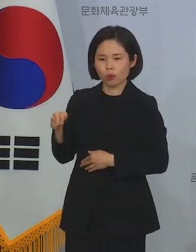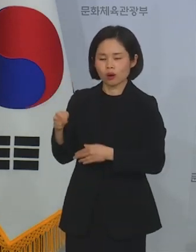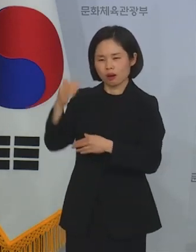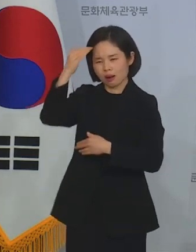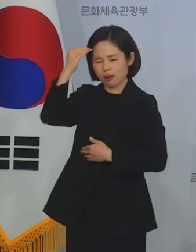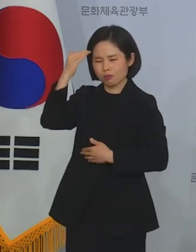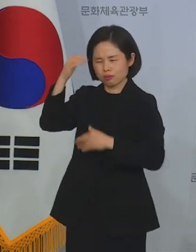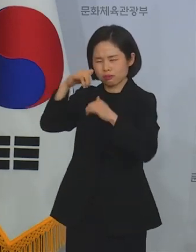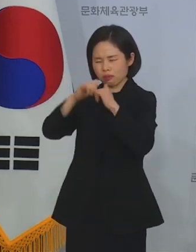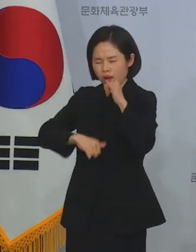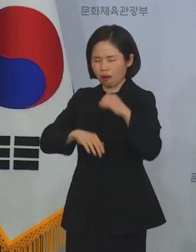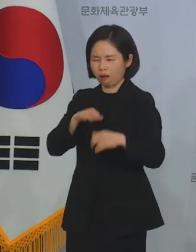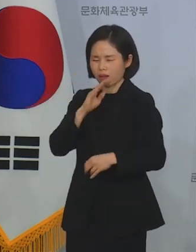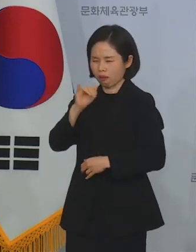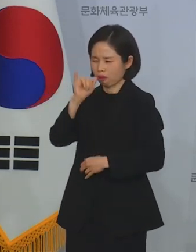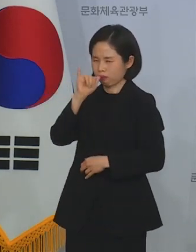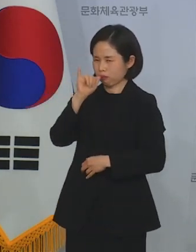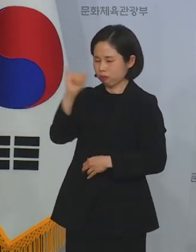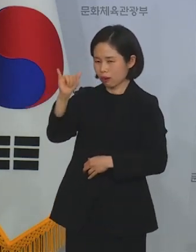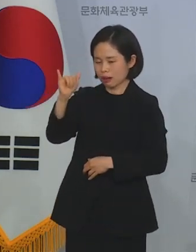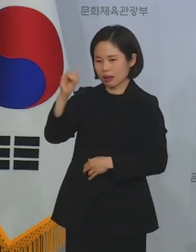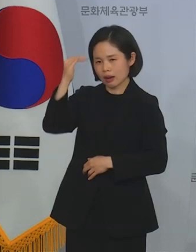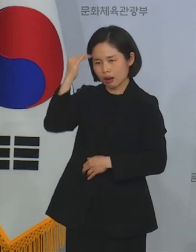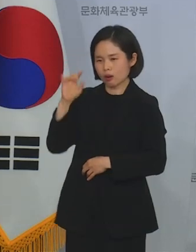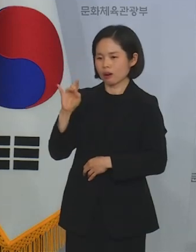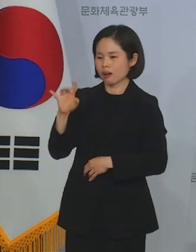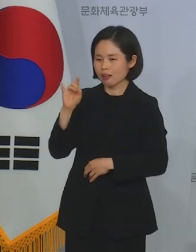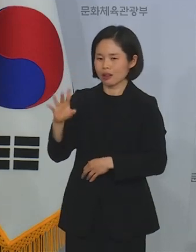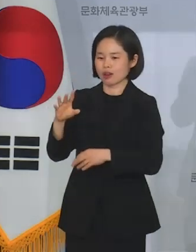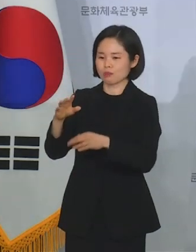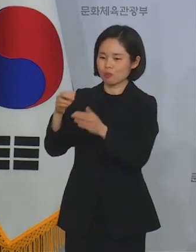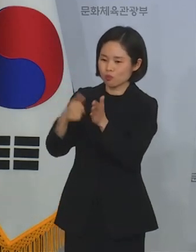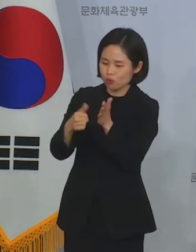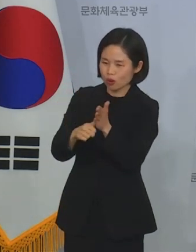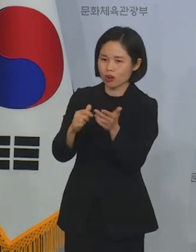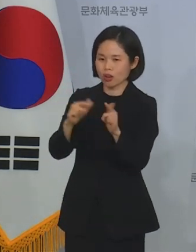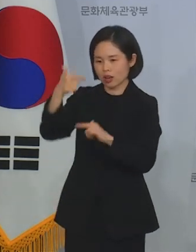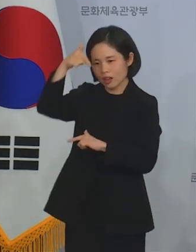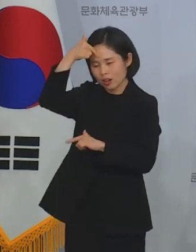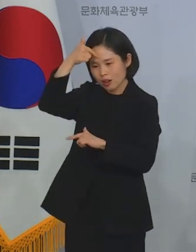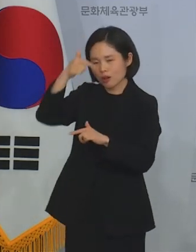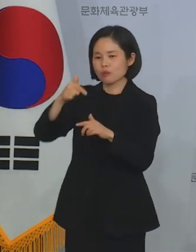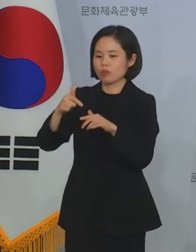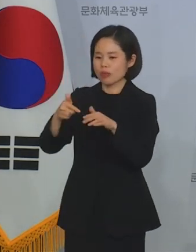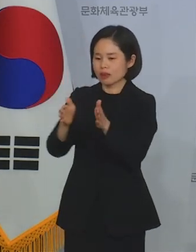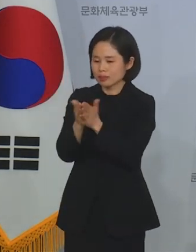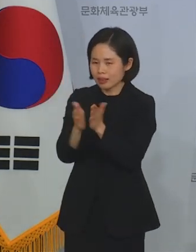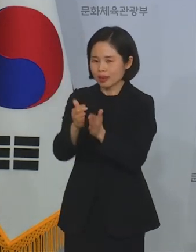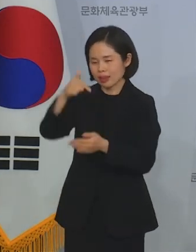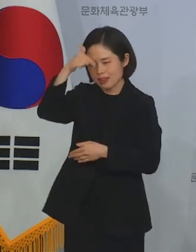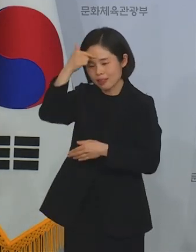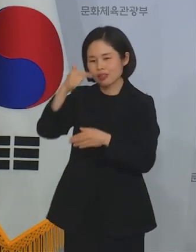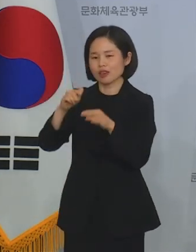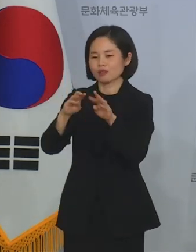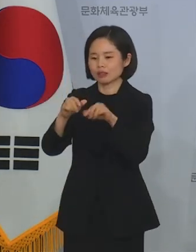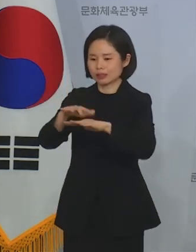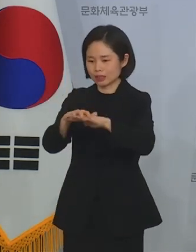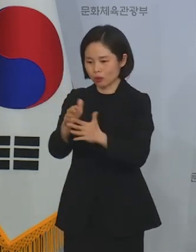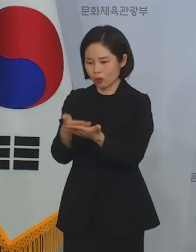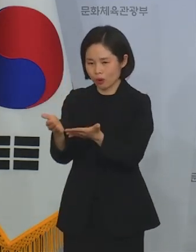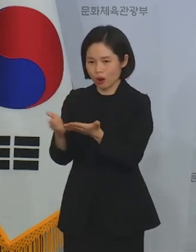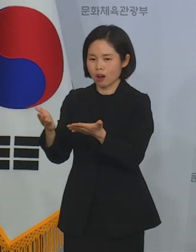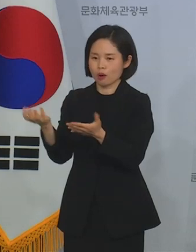보여주는 국내 유일 또는 최고 유물과 고지도가 포함되어 있습니다. 이 외에도